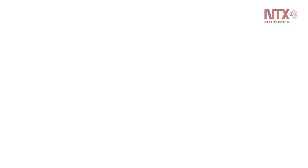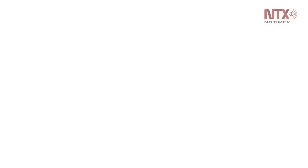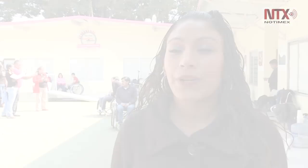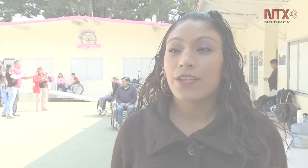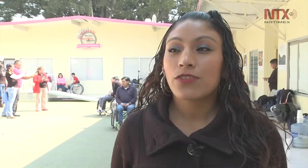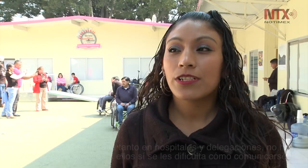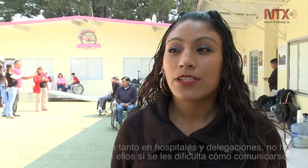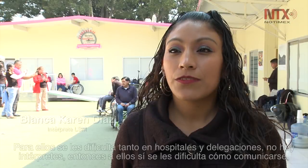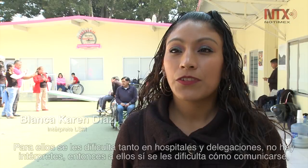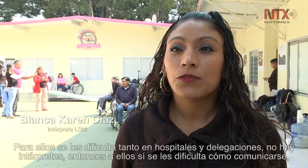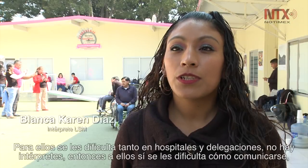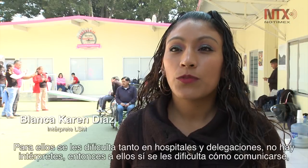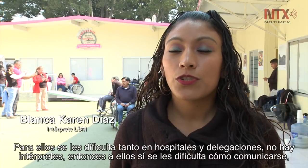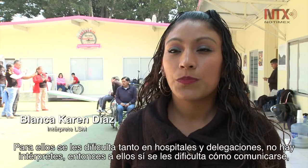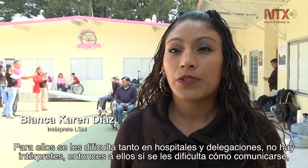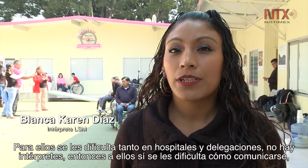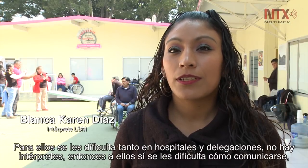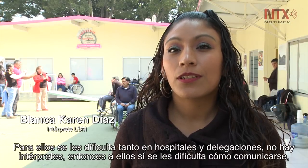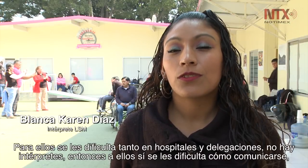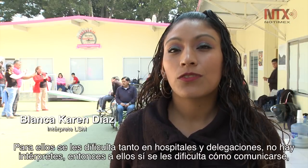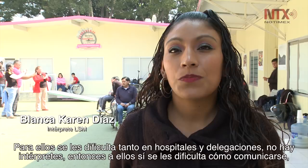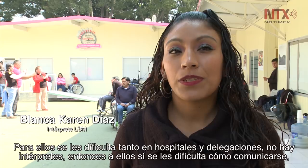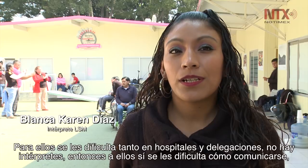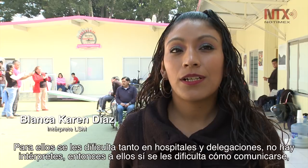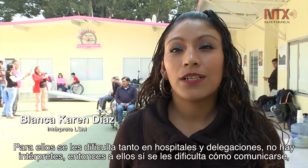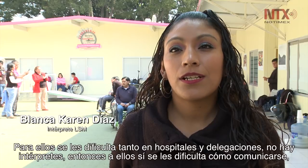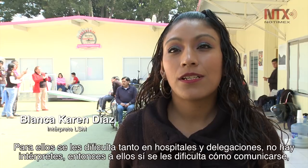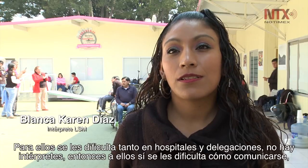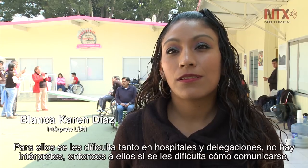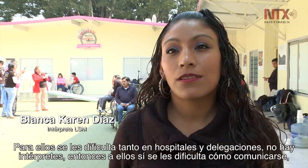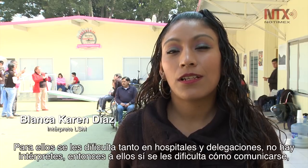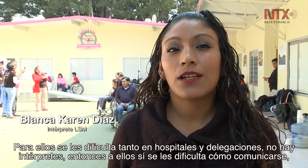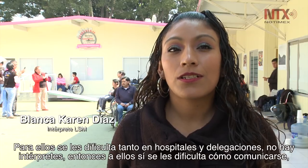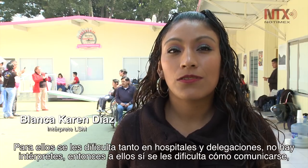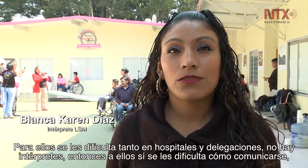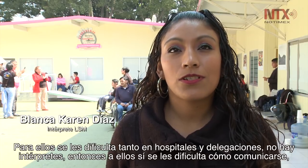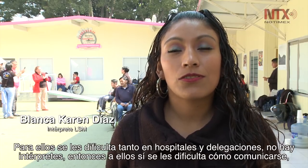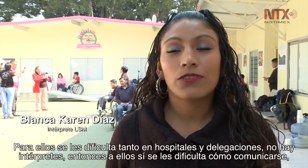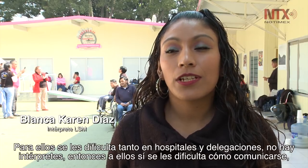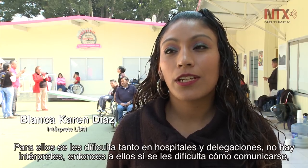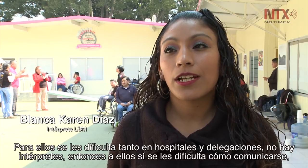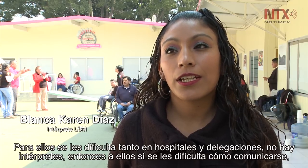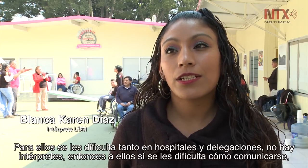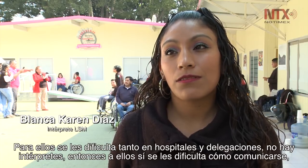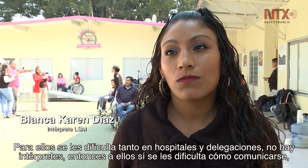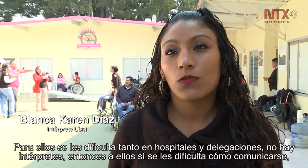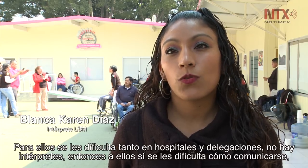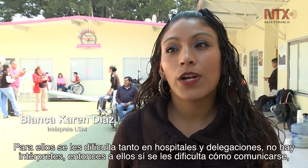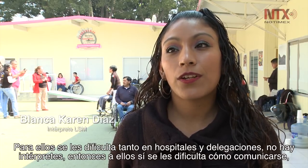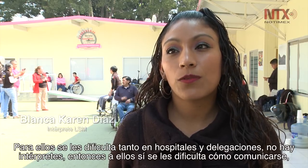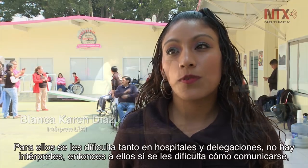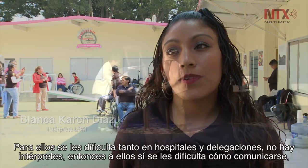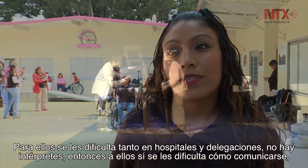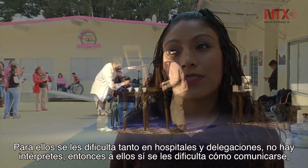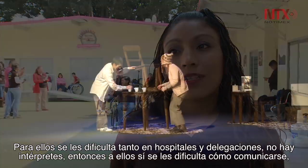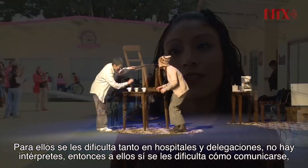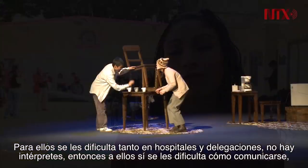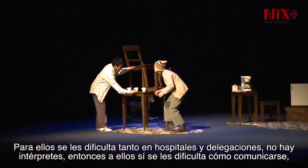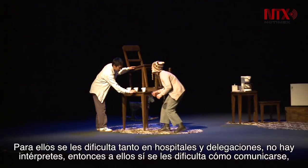Para ellos se les dificulta mucho porque tanto en hospitales, delegaciones, donde quieran ir, no hay como, pues